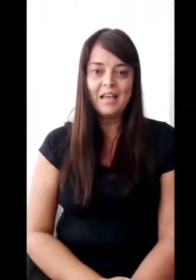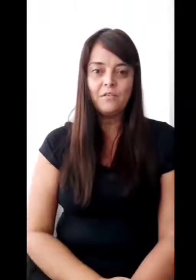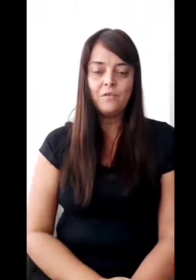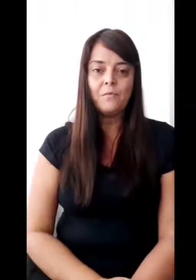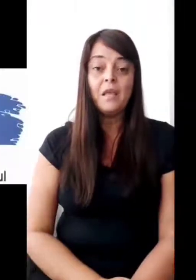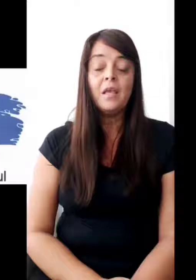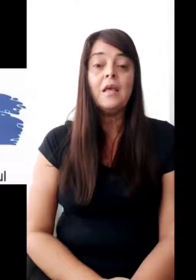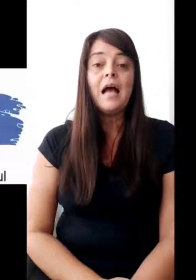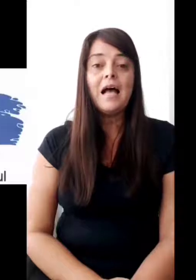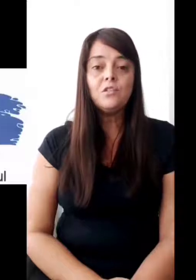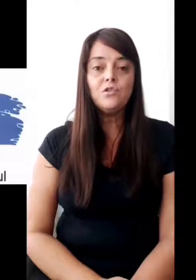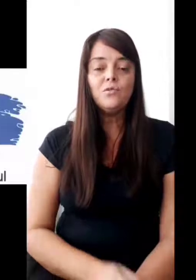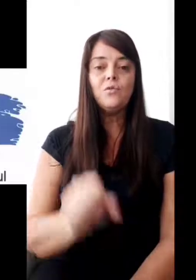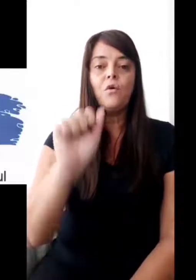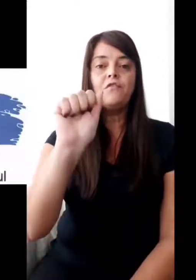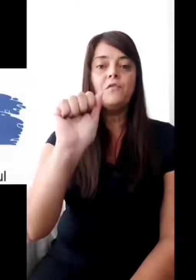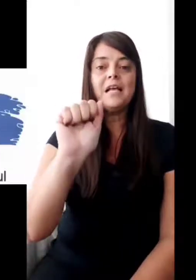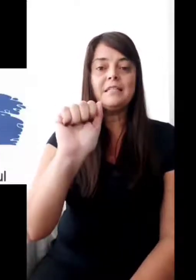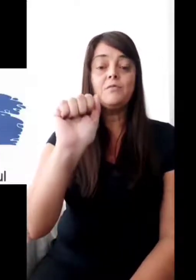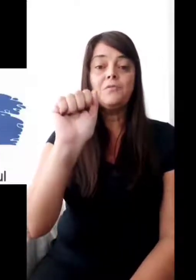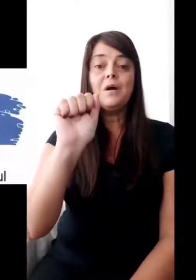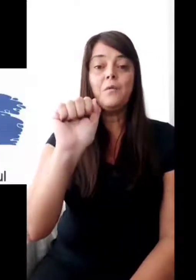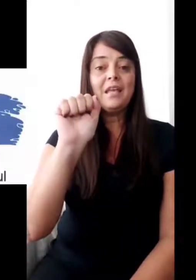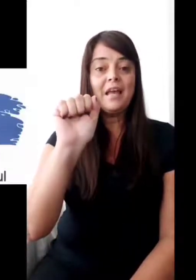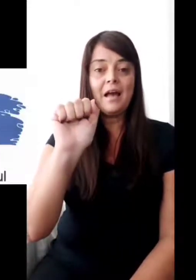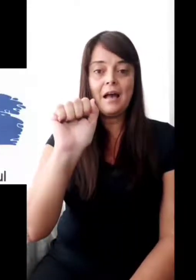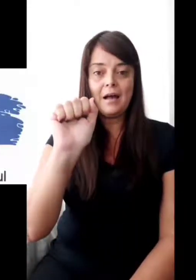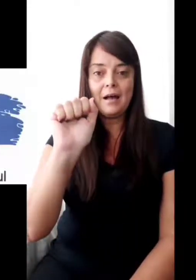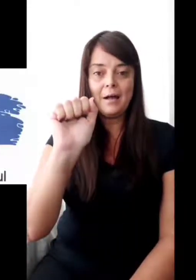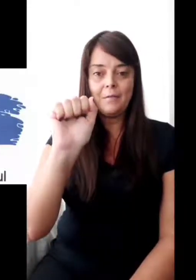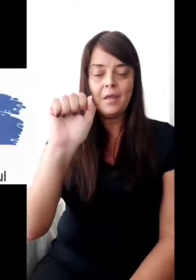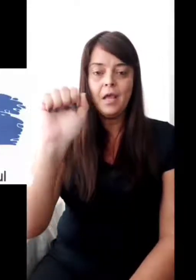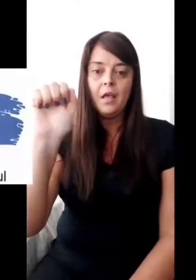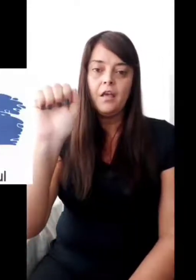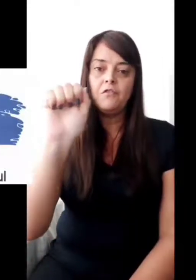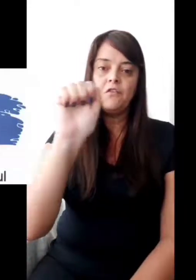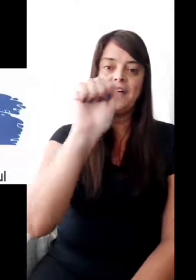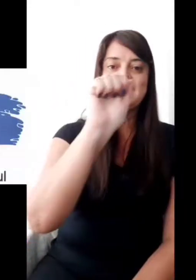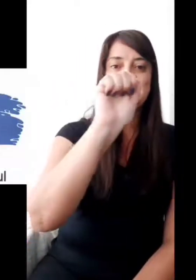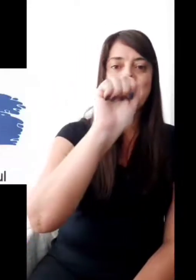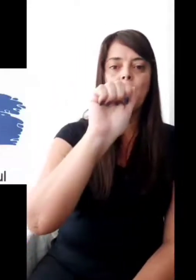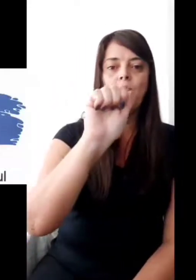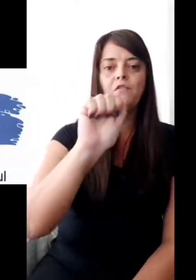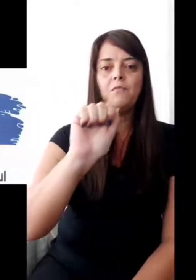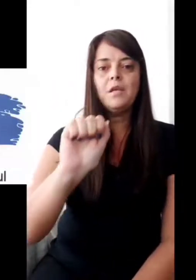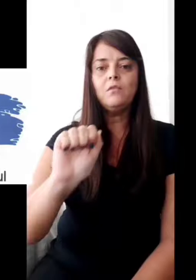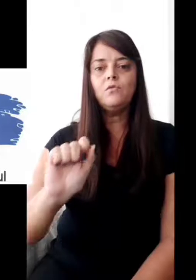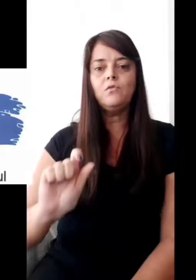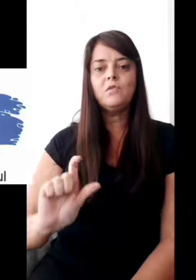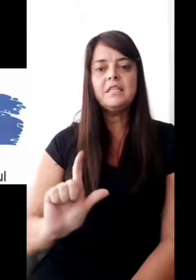certo? Azul, configuração de mão em A, eu vou fazer o movimento do